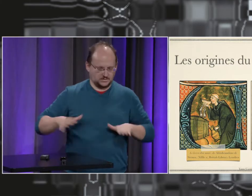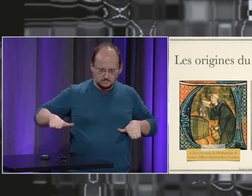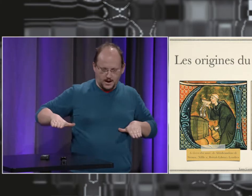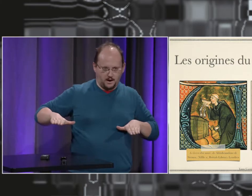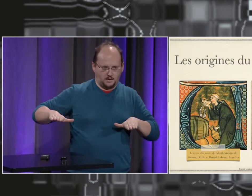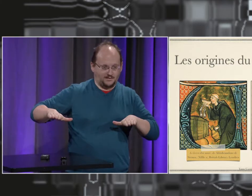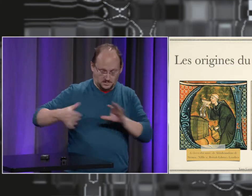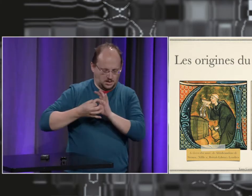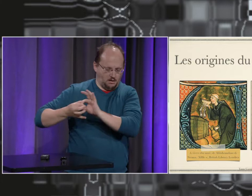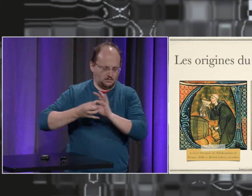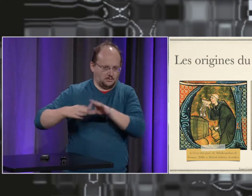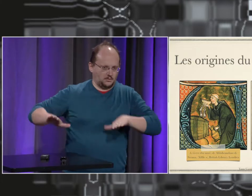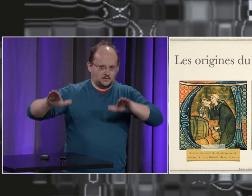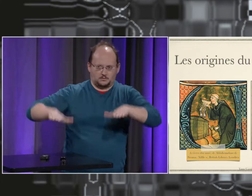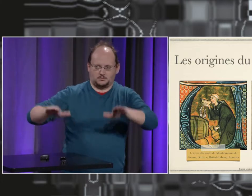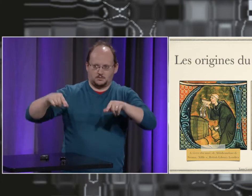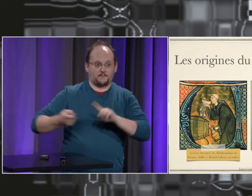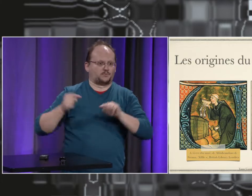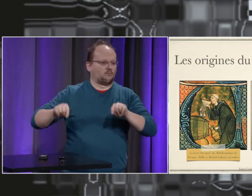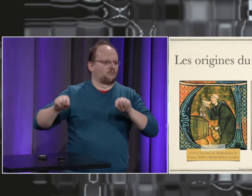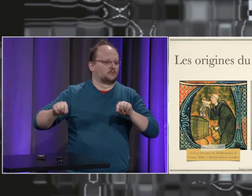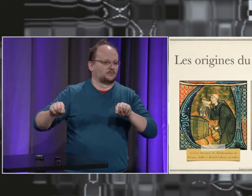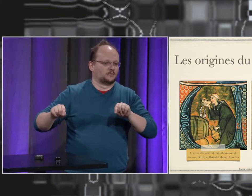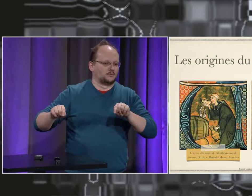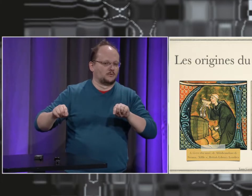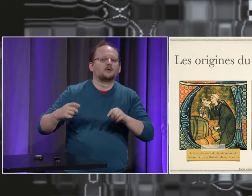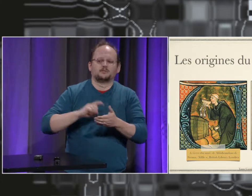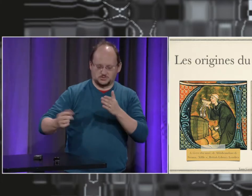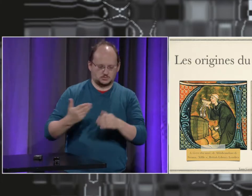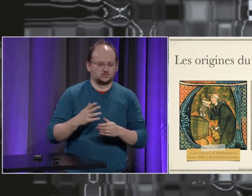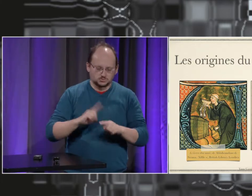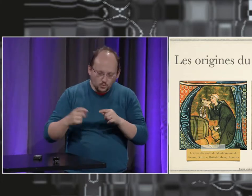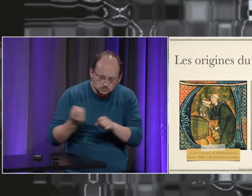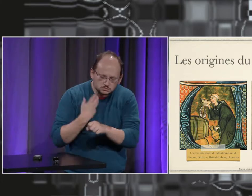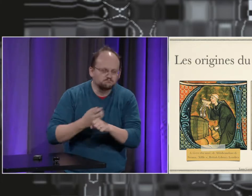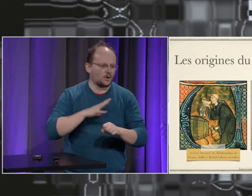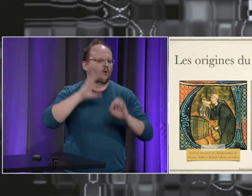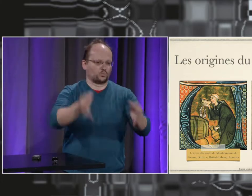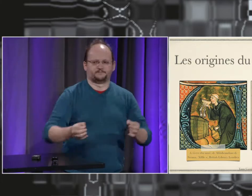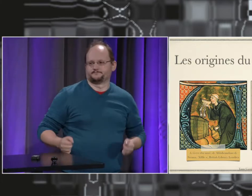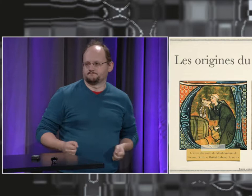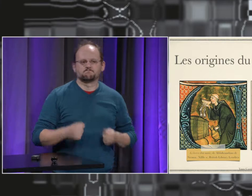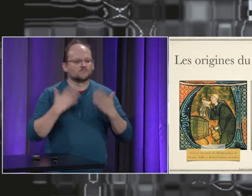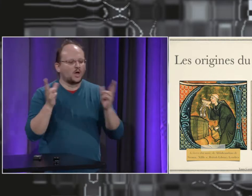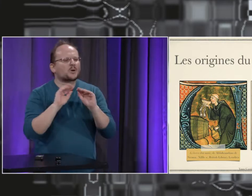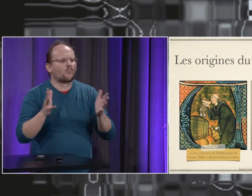de Paris s'est développée à peu près à cette même époque et la langue des signes s développée en parallèle. Donc on a des traces pour dire que oui,